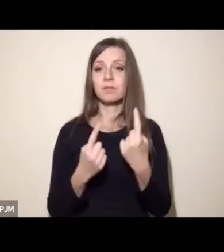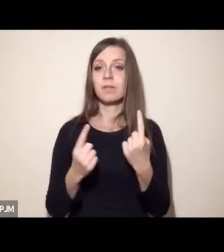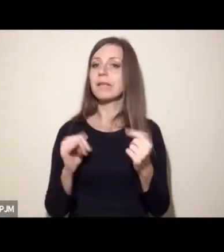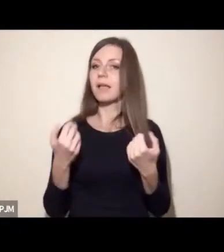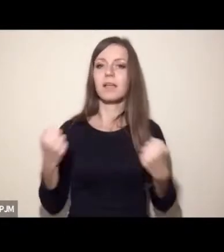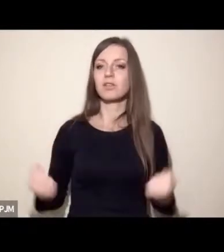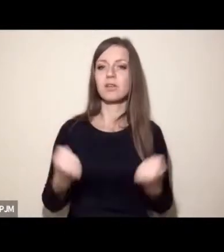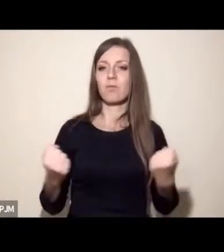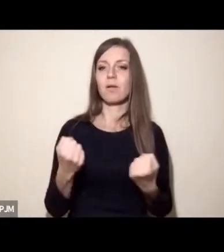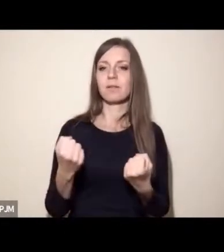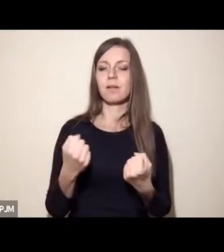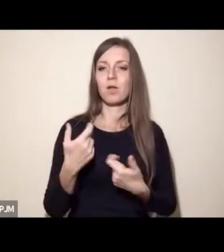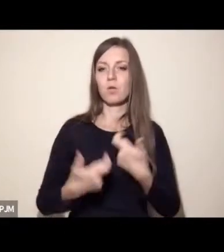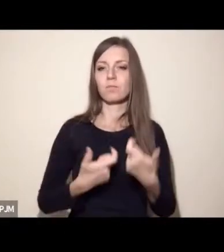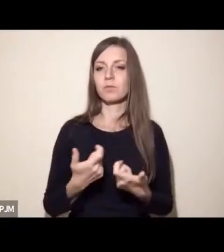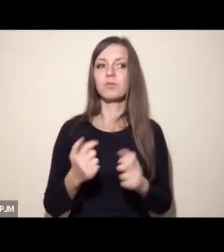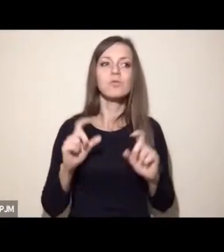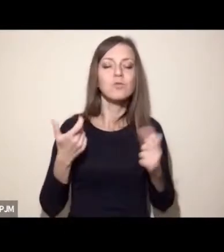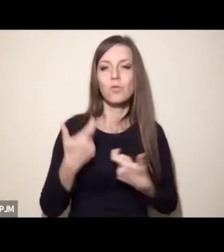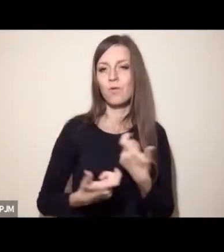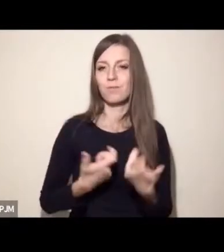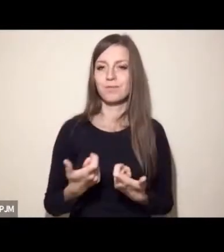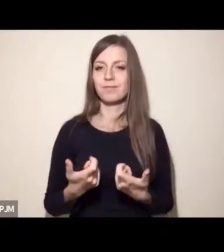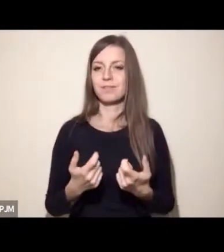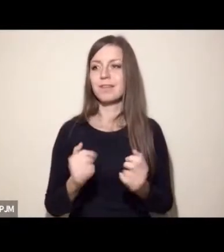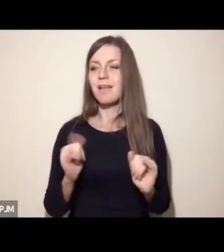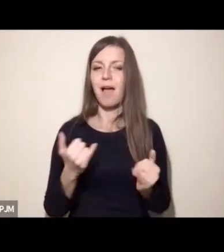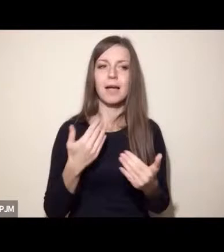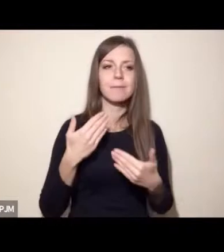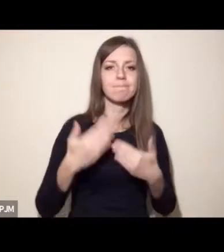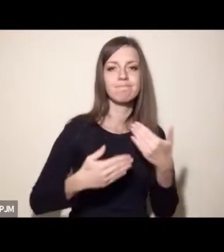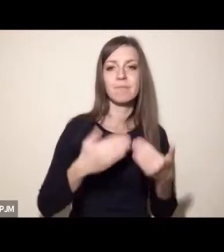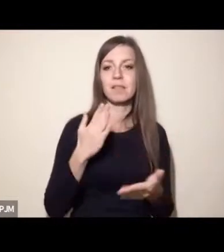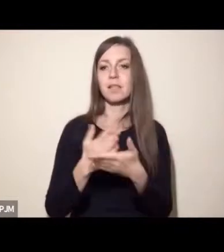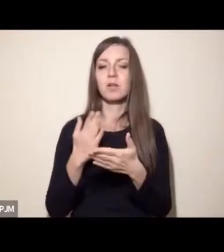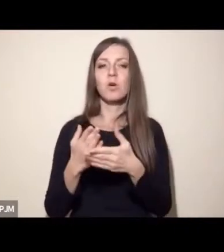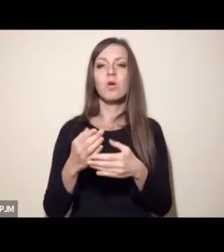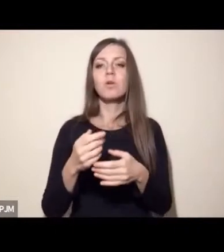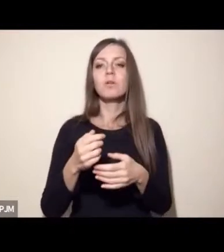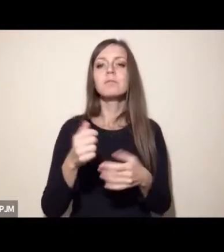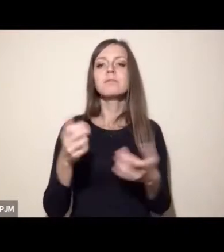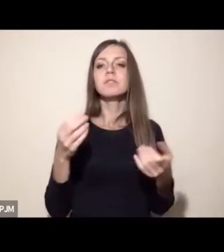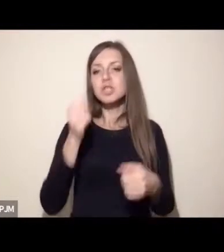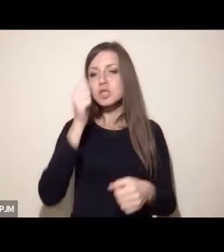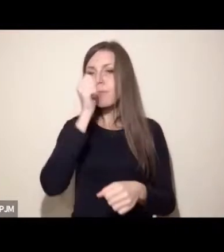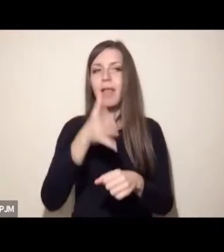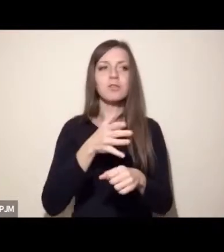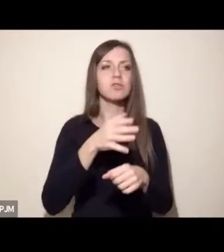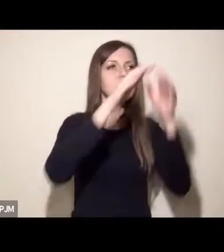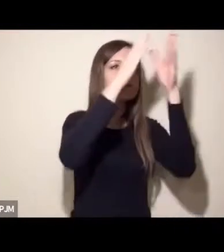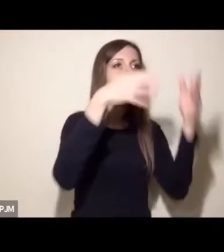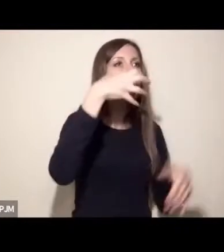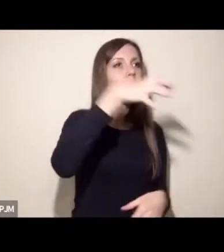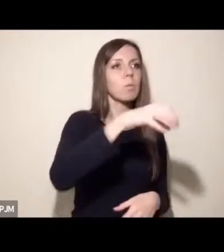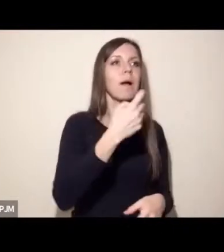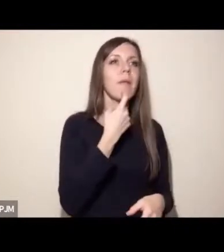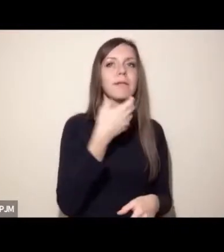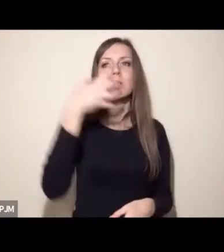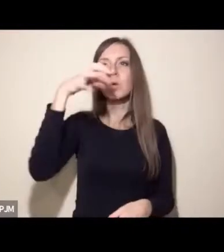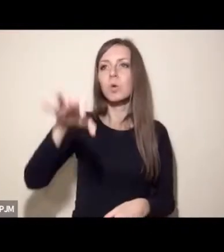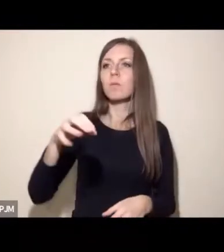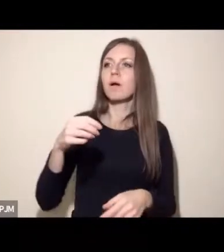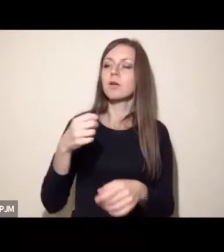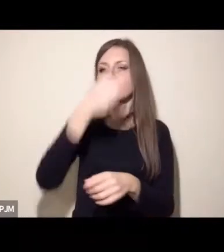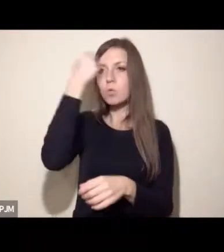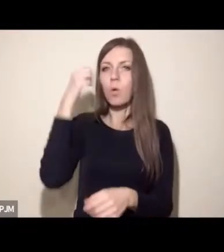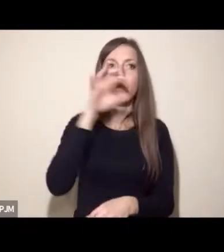działania podejmujemy. I to nie jest tylko wyrzucanie śmieci do odpowiednich pojemników, ale też właśnie rozpoczęcie od takich